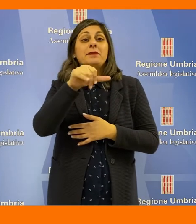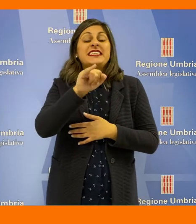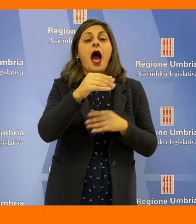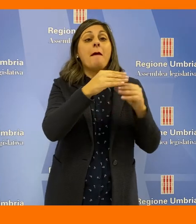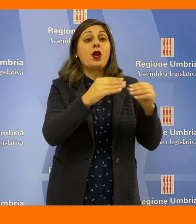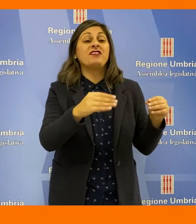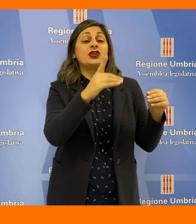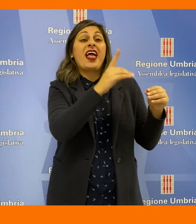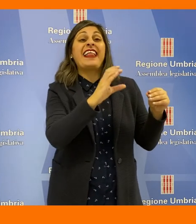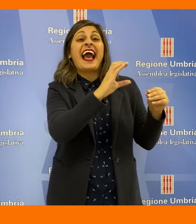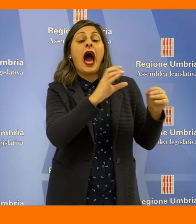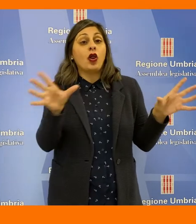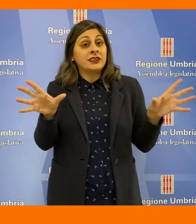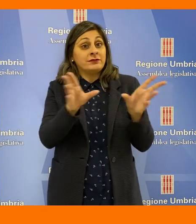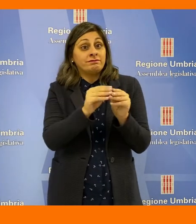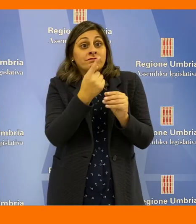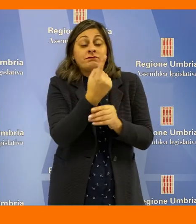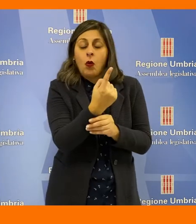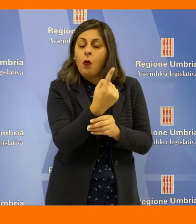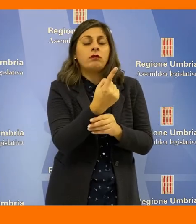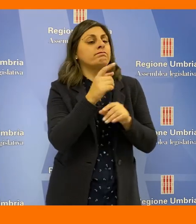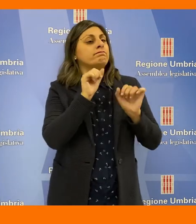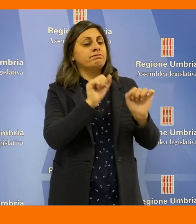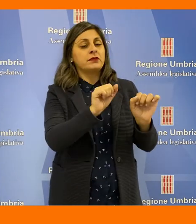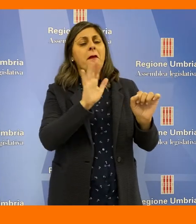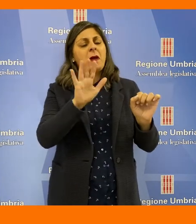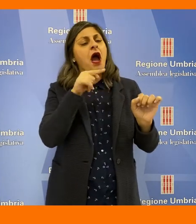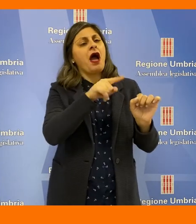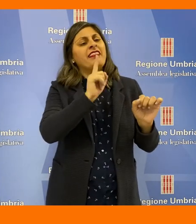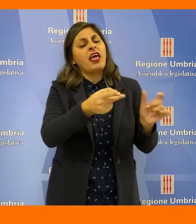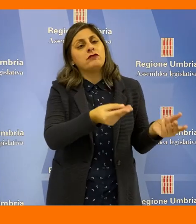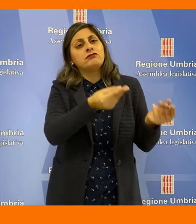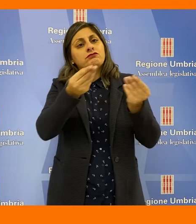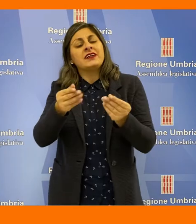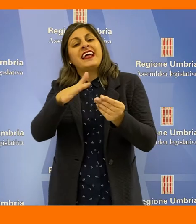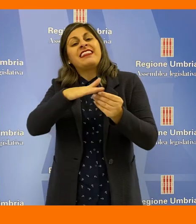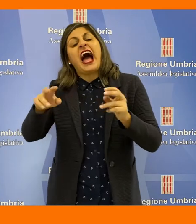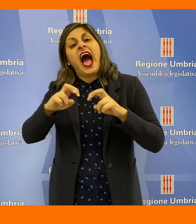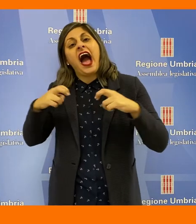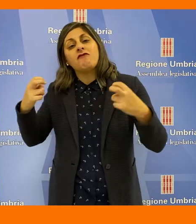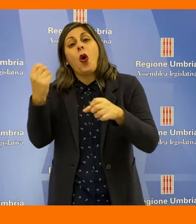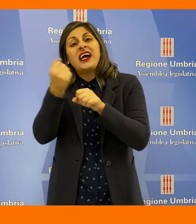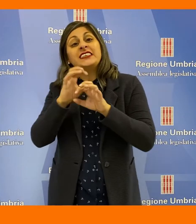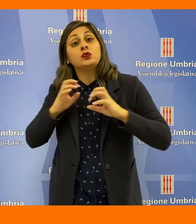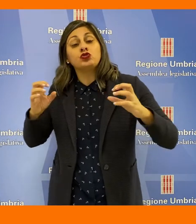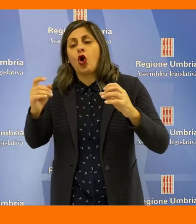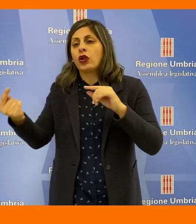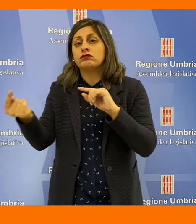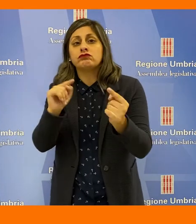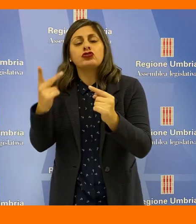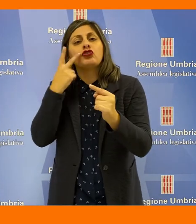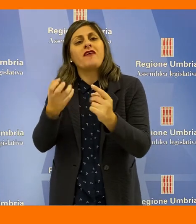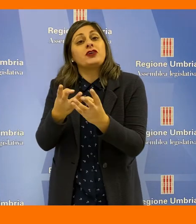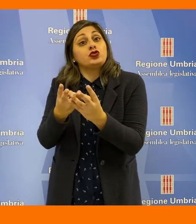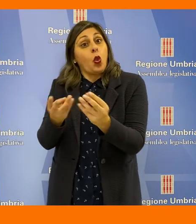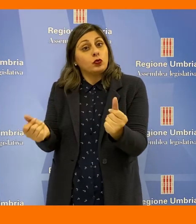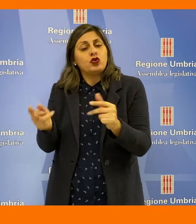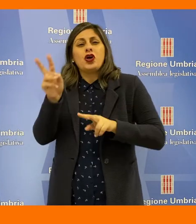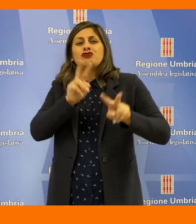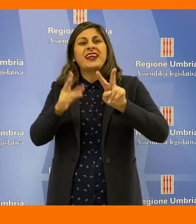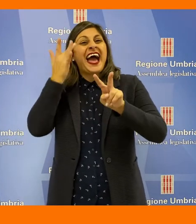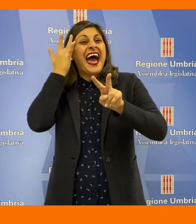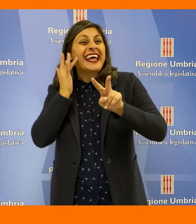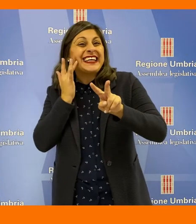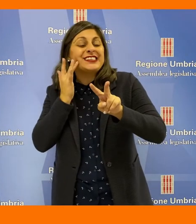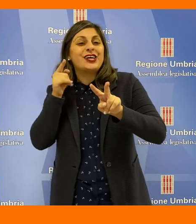accorpare Itis Ipsia e professionale De Carolis, ma in questo caso si è disposto di avviare un tavolo di confronto interistituzionale per trovare